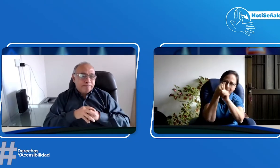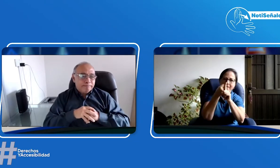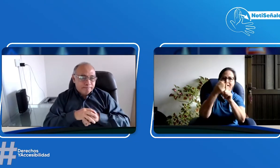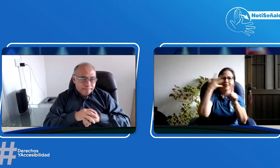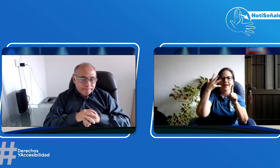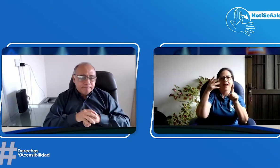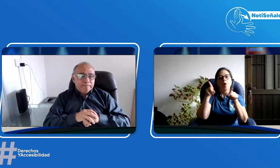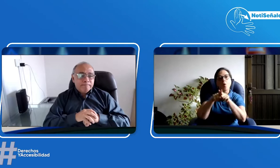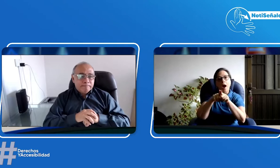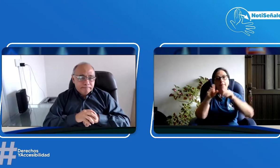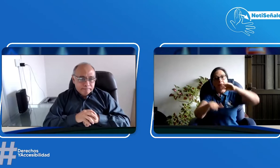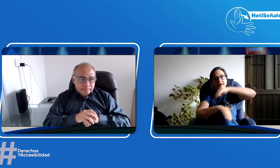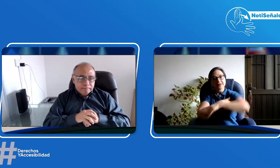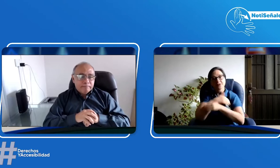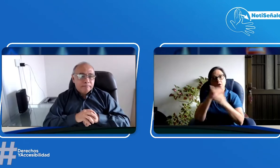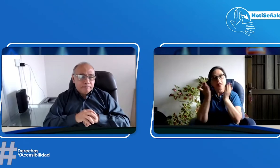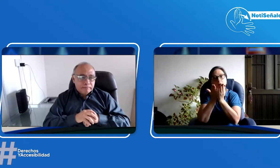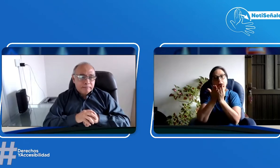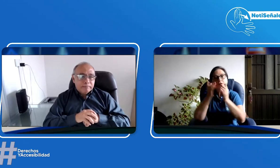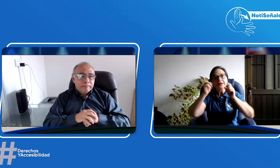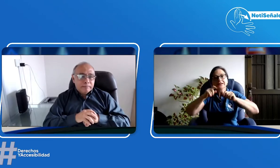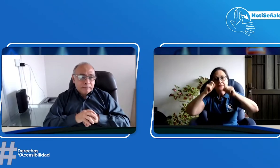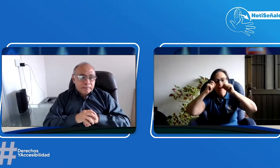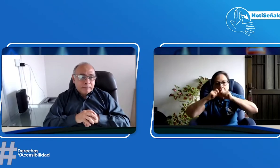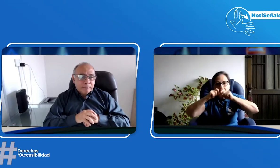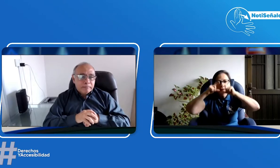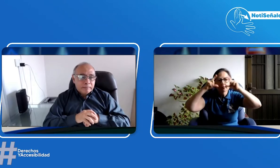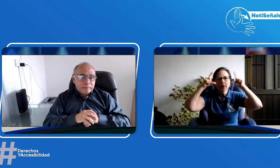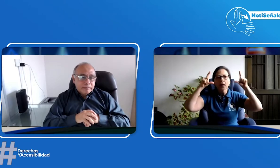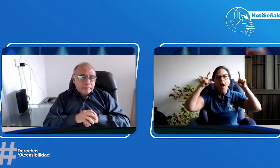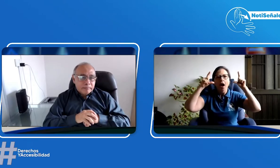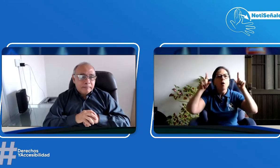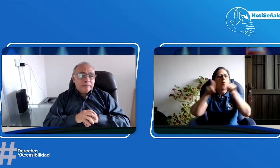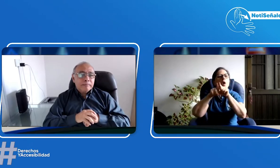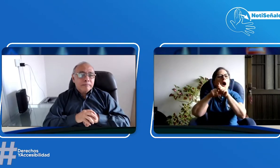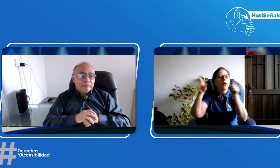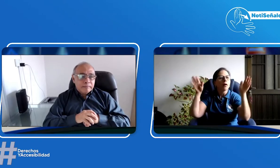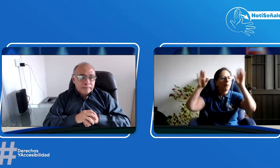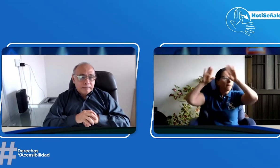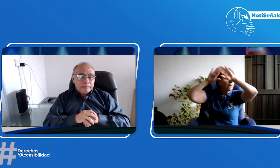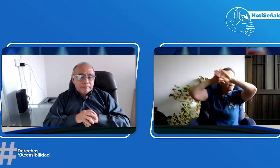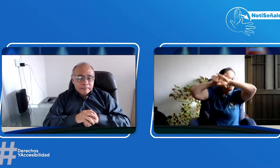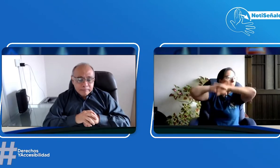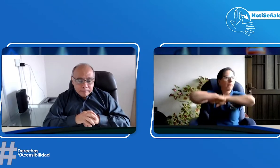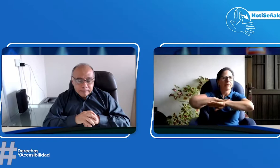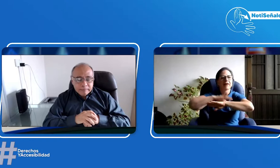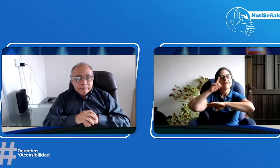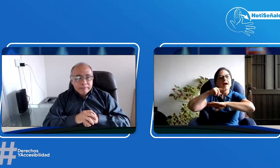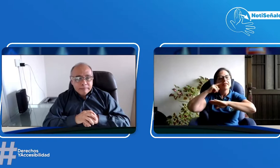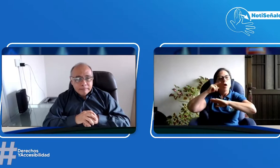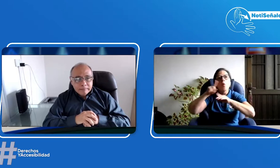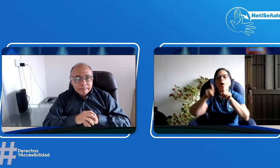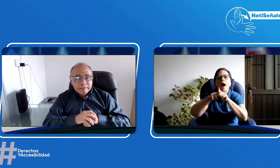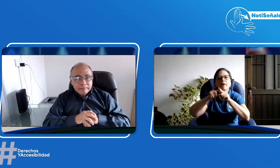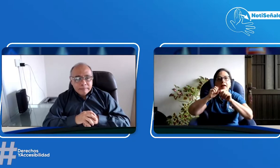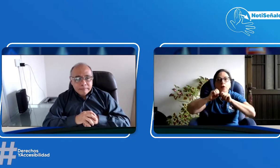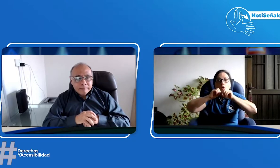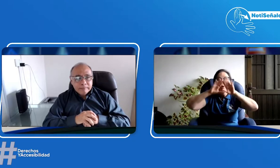jóvenes y sordos. Queremos generar un impacto para ellos, un despertar en la educación y no podemos